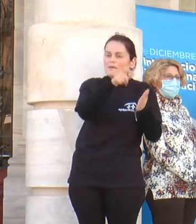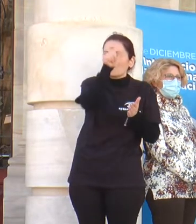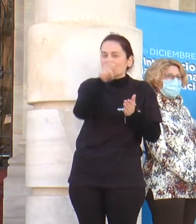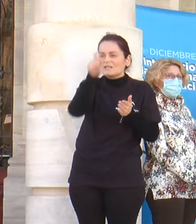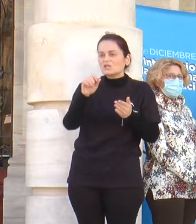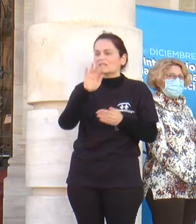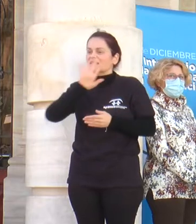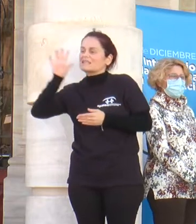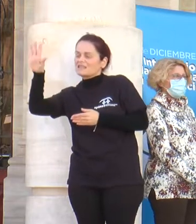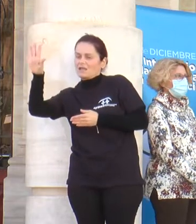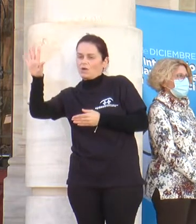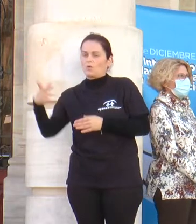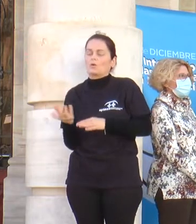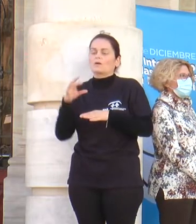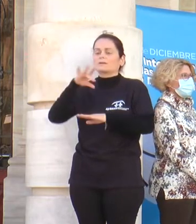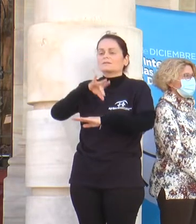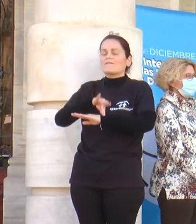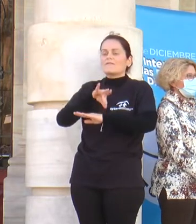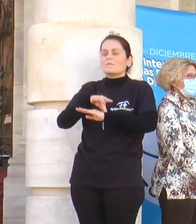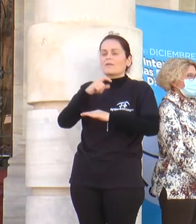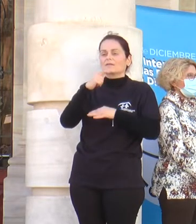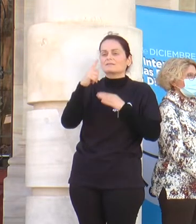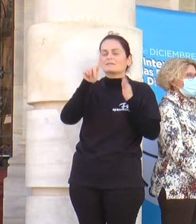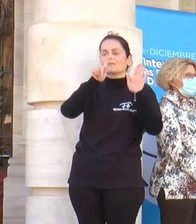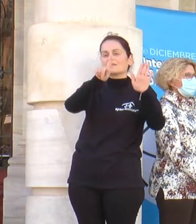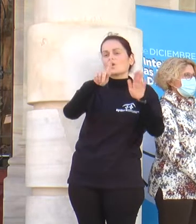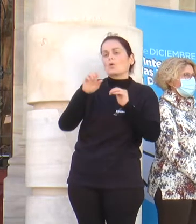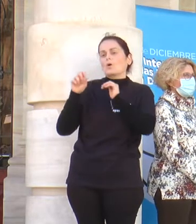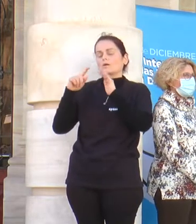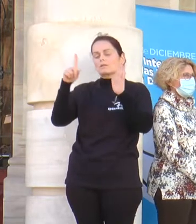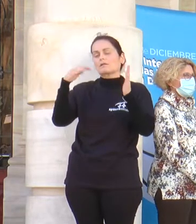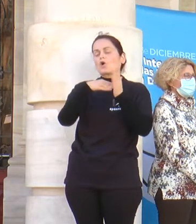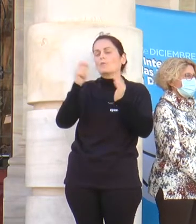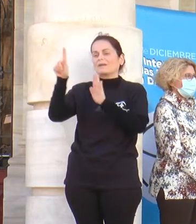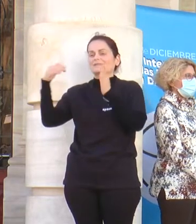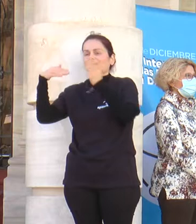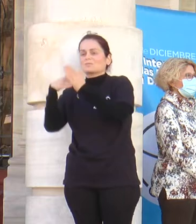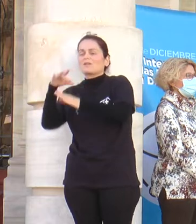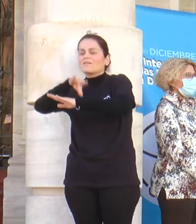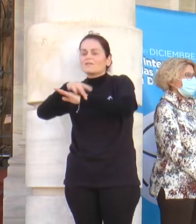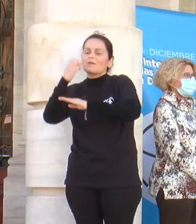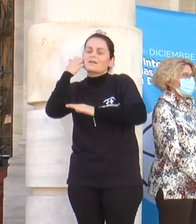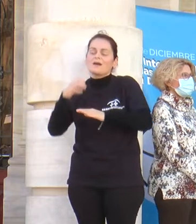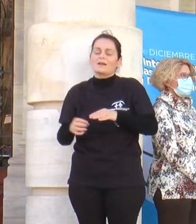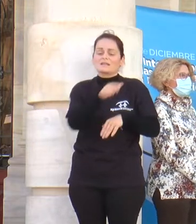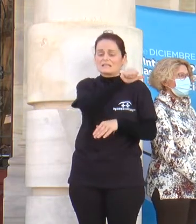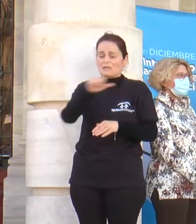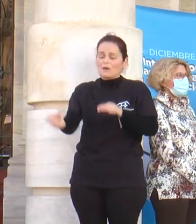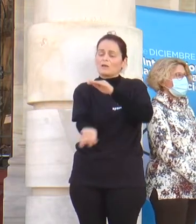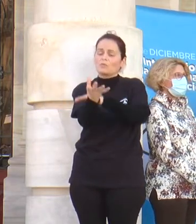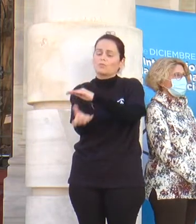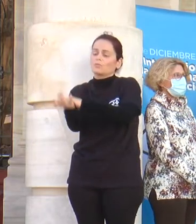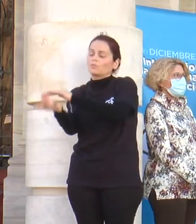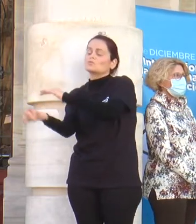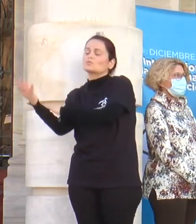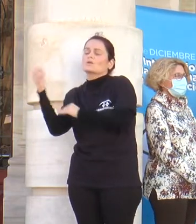se han encontrado de seis a siete mil enfermedades raras y cada semana se describen enfermedades raras nuevas.